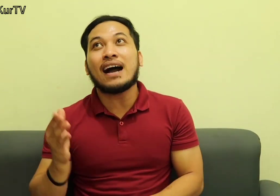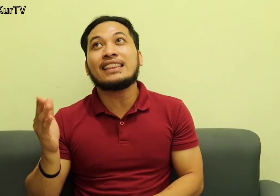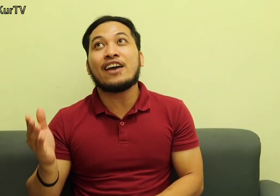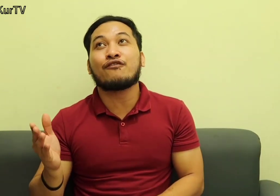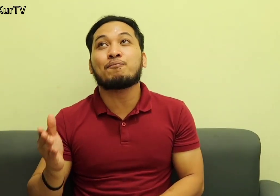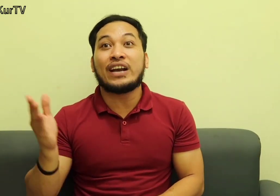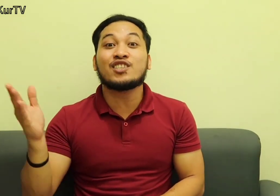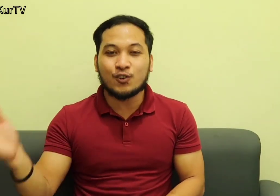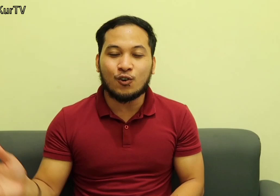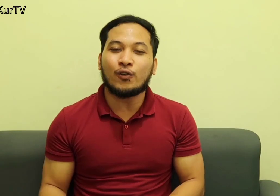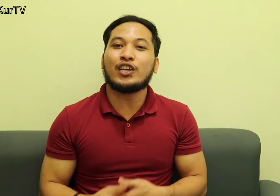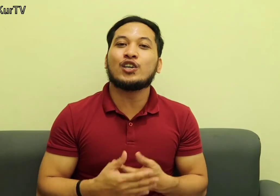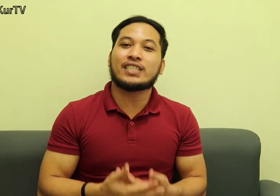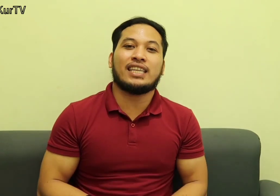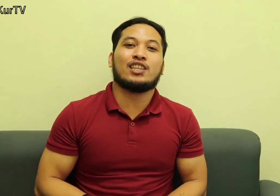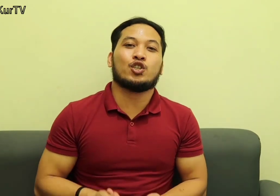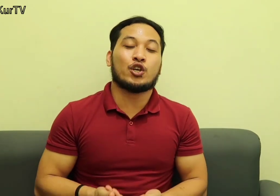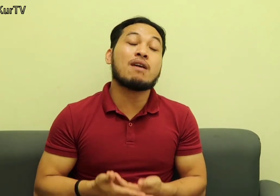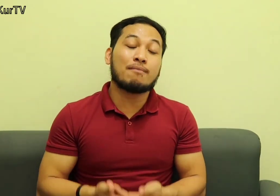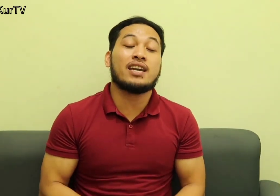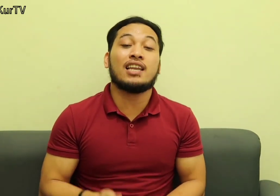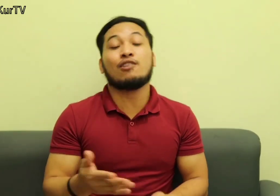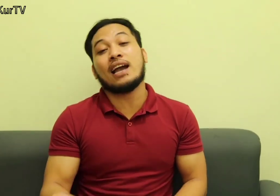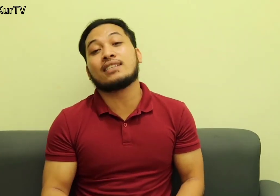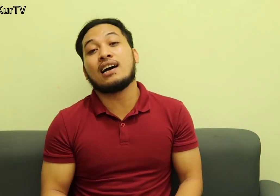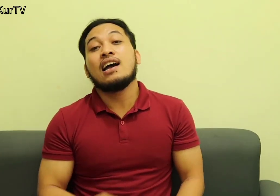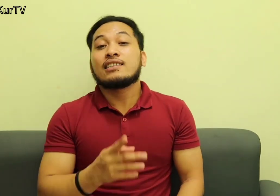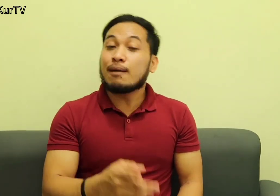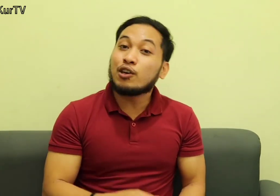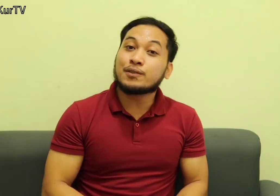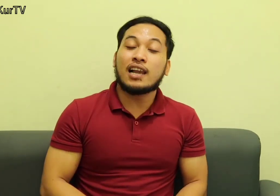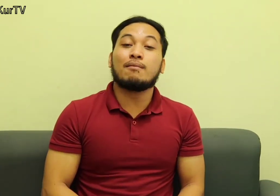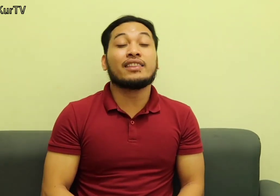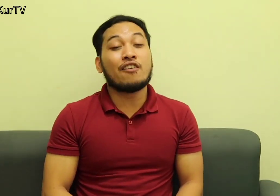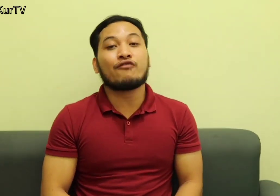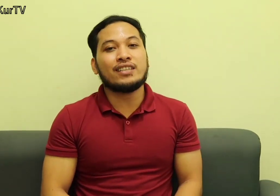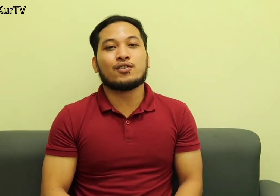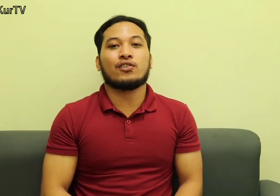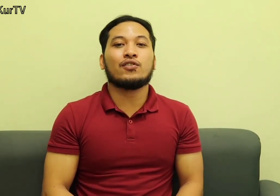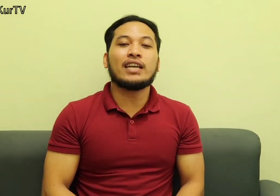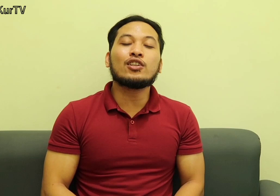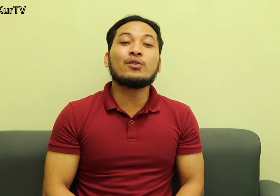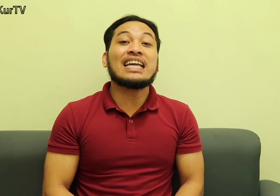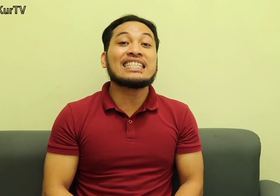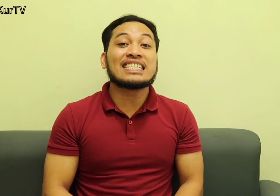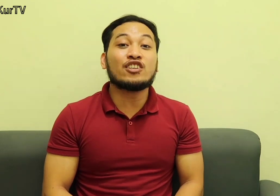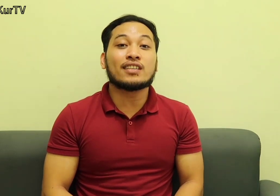mga deaf friends ko Kung ano yung sign na doon So, yung mga may hiling ko maa Sa Samgyupsal Ng mga deaf friends ko So, ganito daw nila sinasign yung